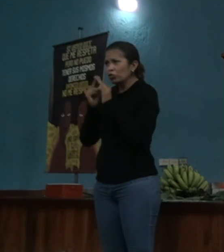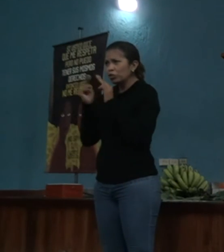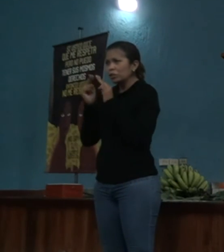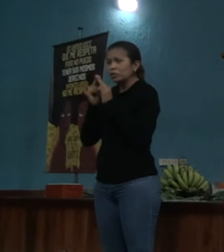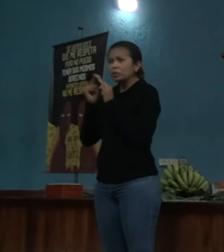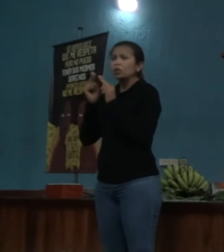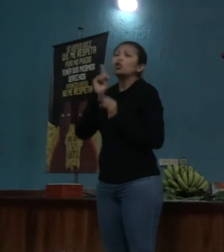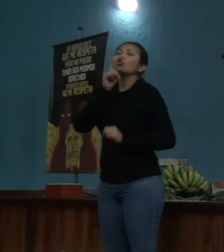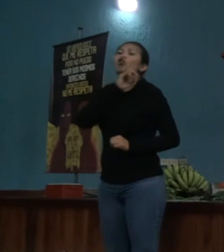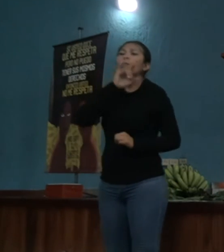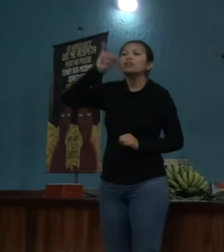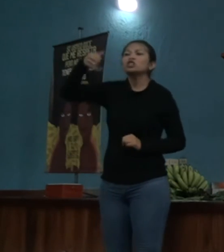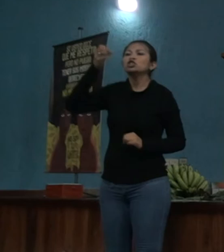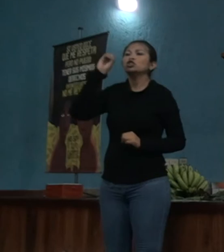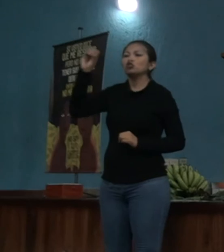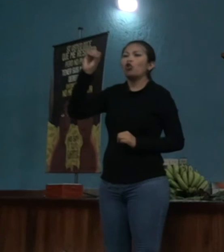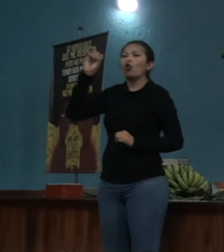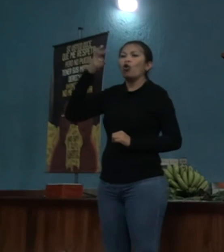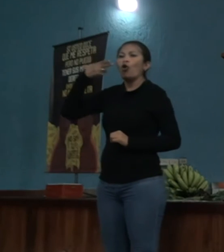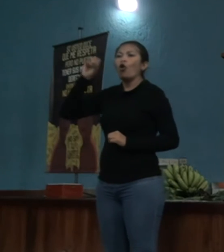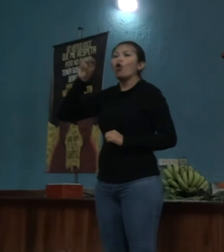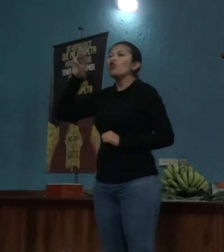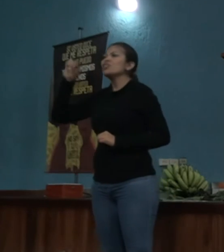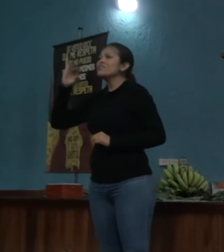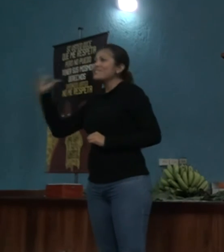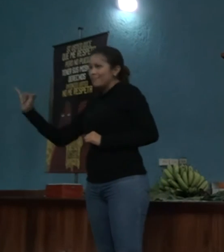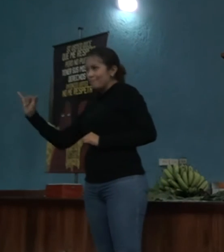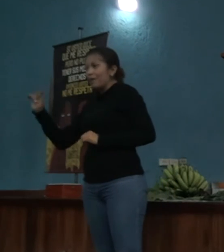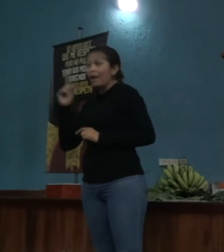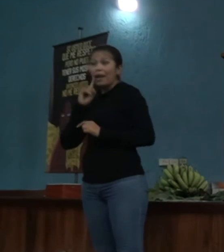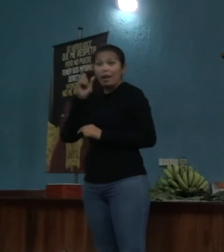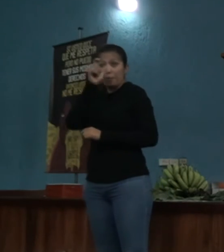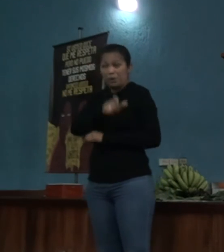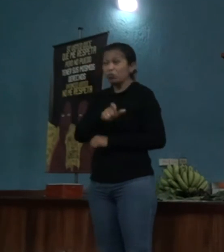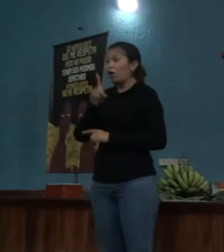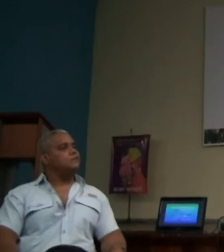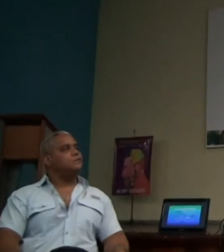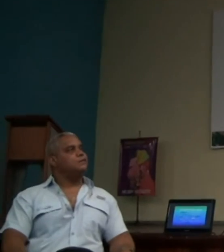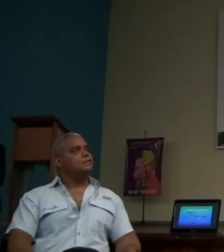Él es Yoni, él es una persona con discapacidad múltiple.